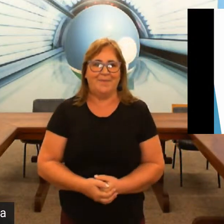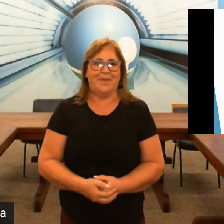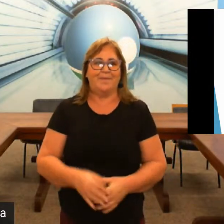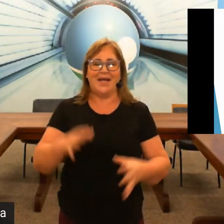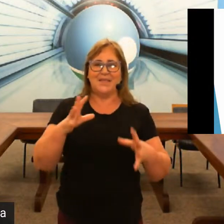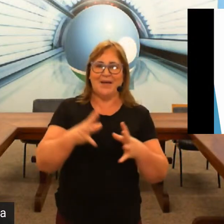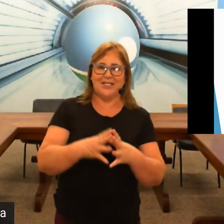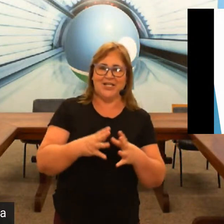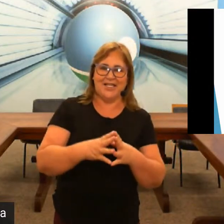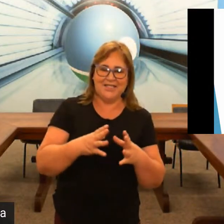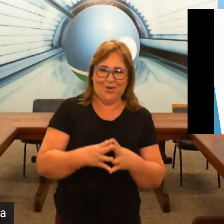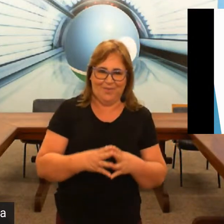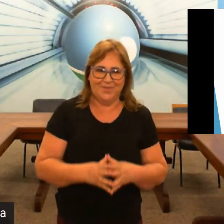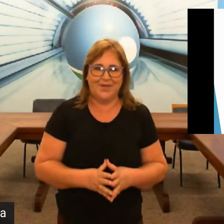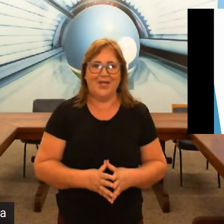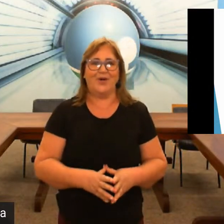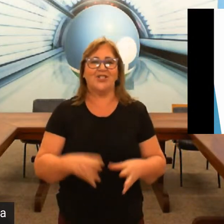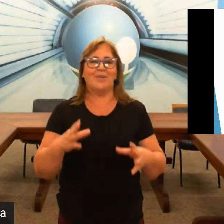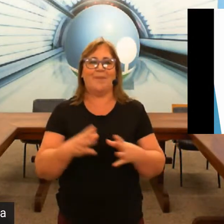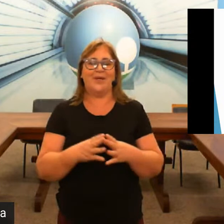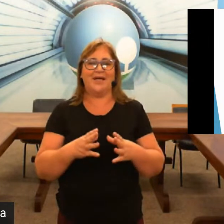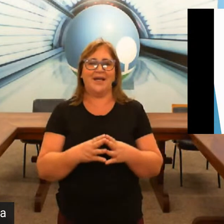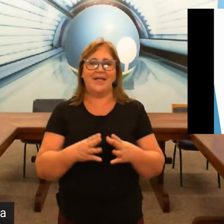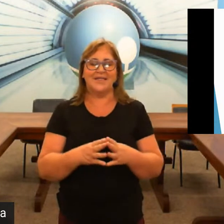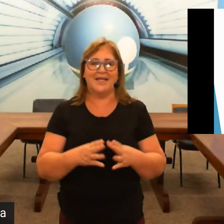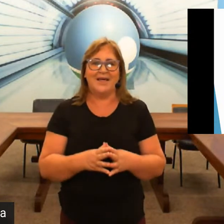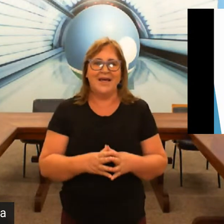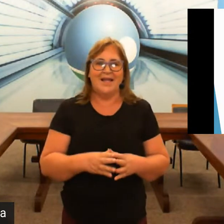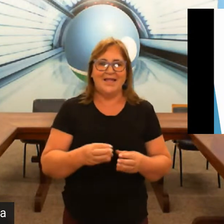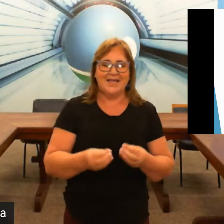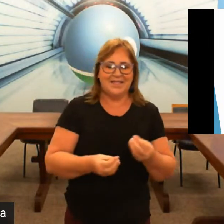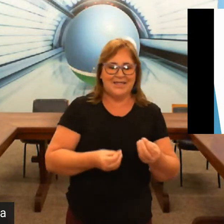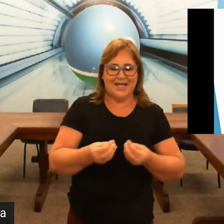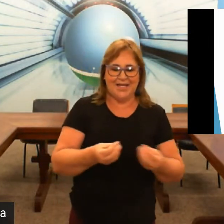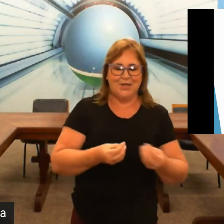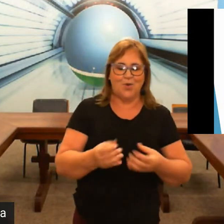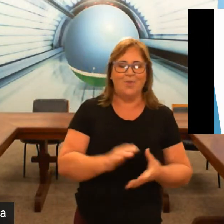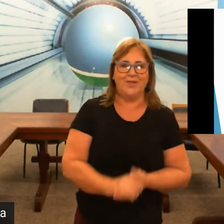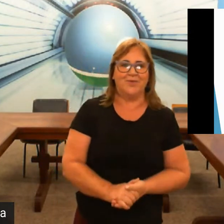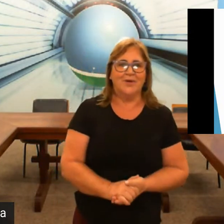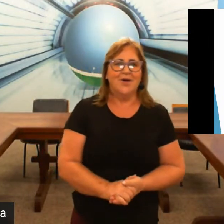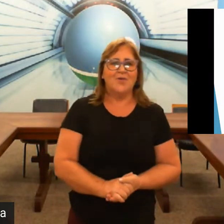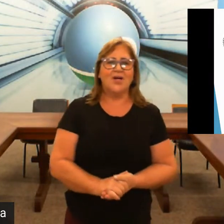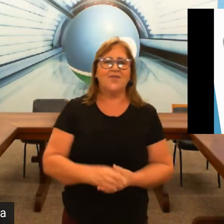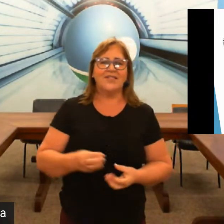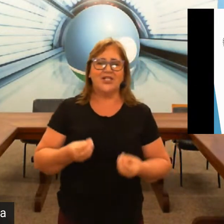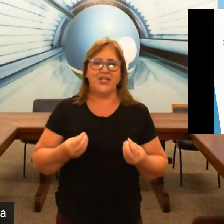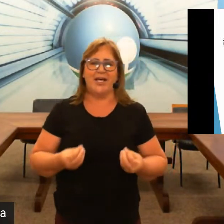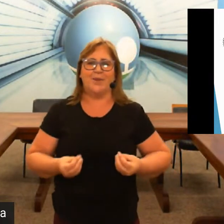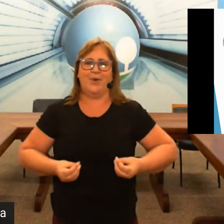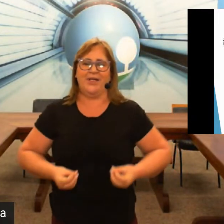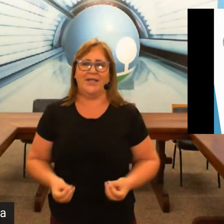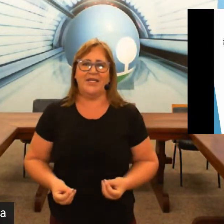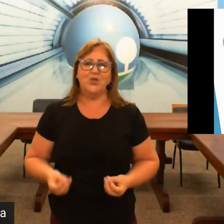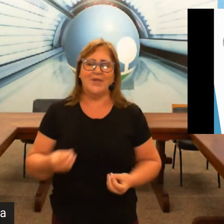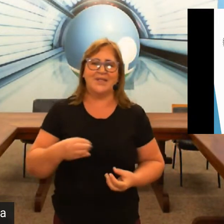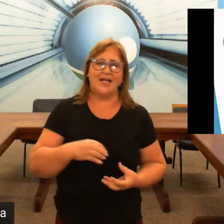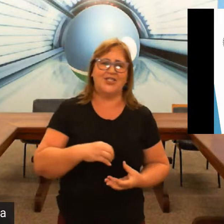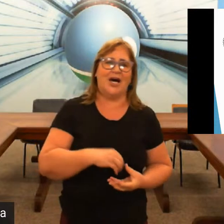presta bastante atenção eu quero chamar Poliana nessa nessa interação comigo quando você chega Poliana dentro de uma sala de